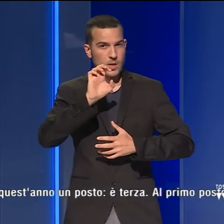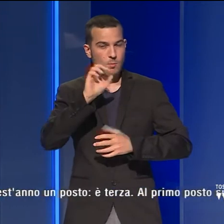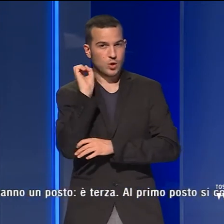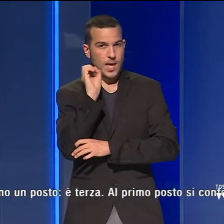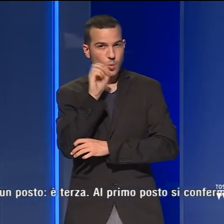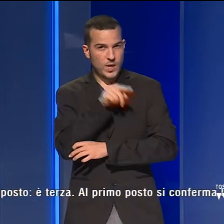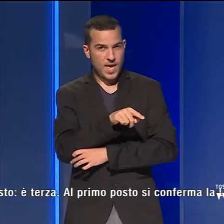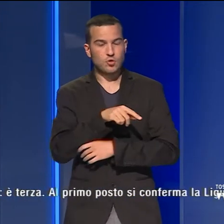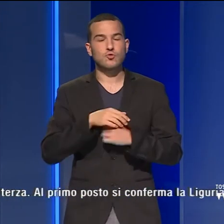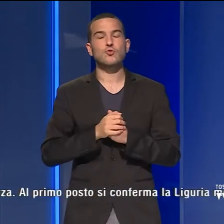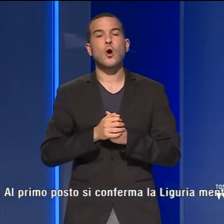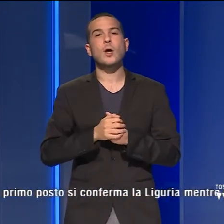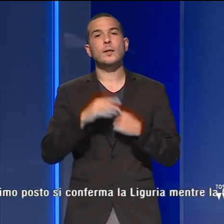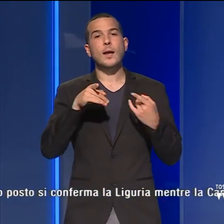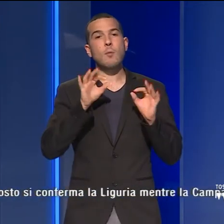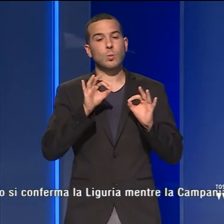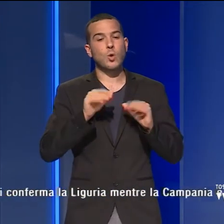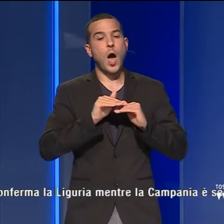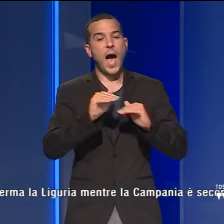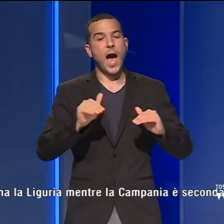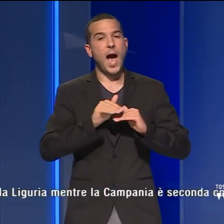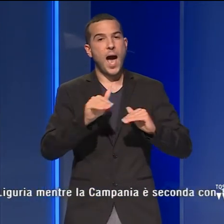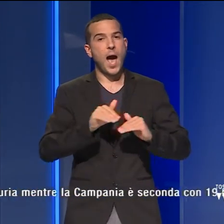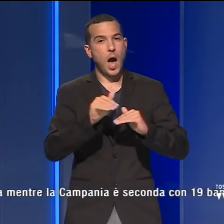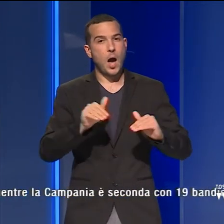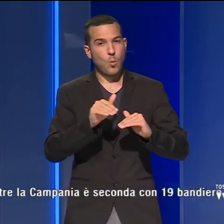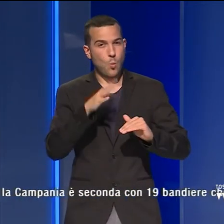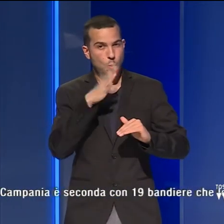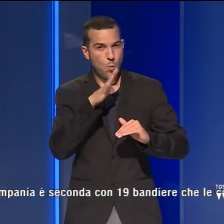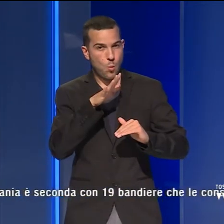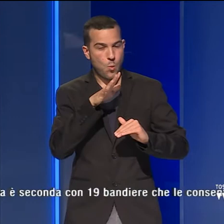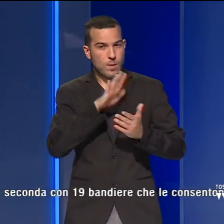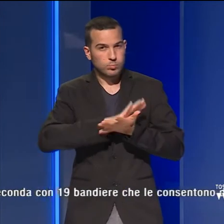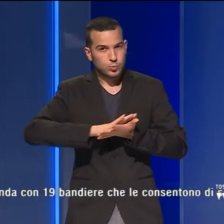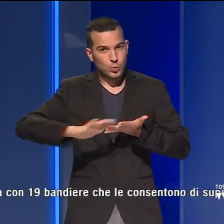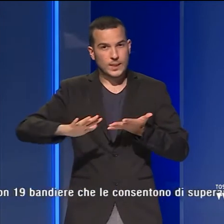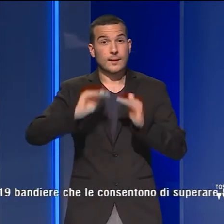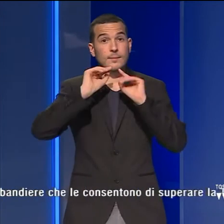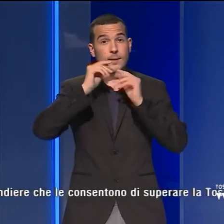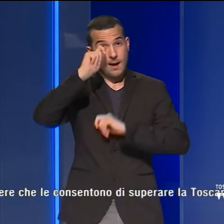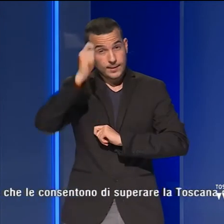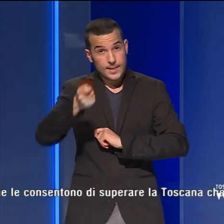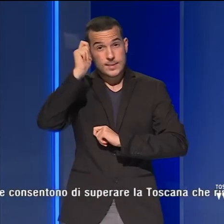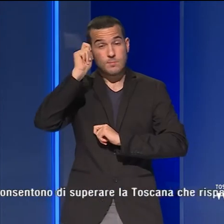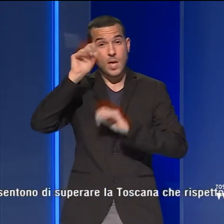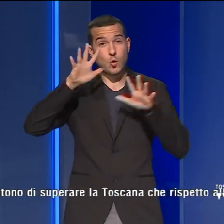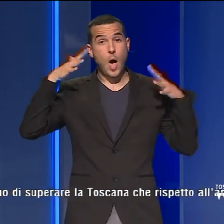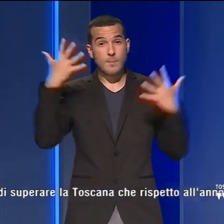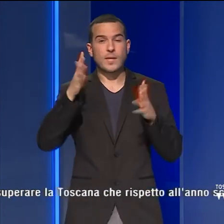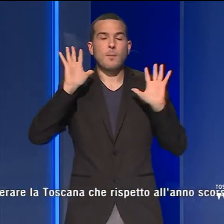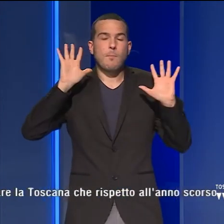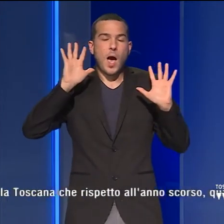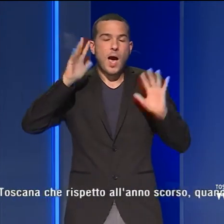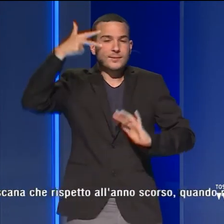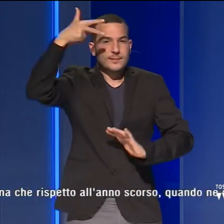per le località con le acque più pulite e il maggior rispetto dell'ambiente, ma perde però quest'anno un posto,